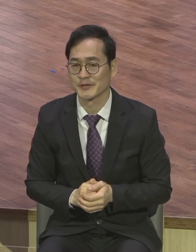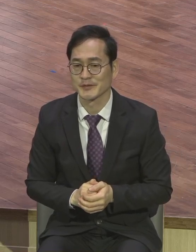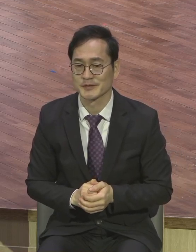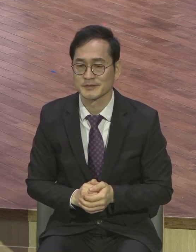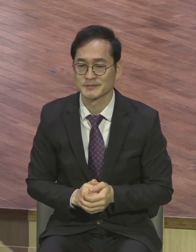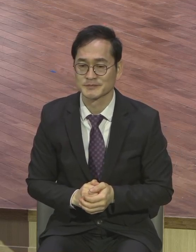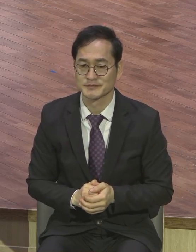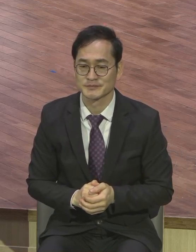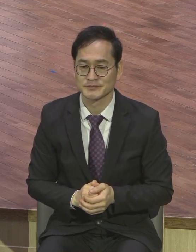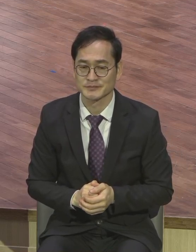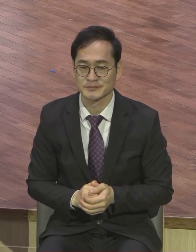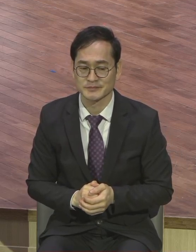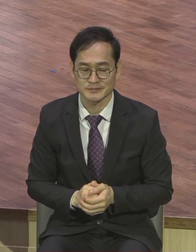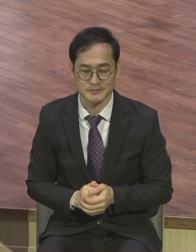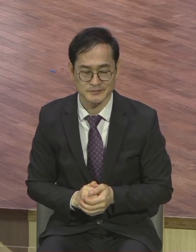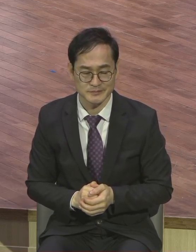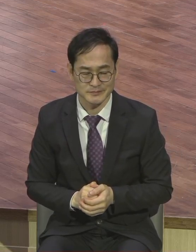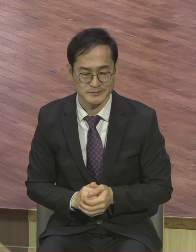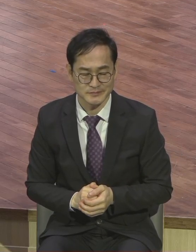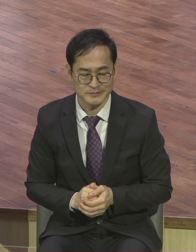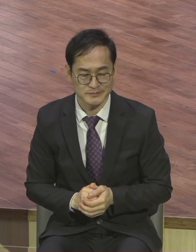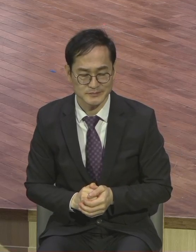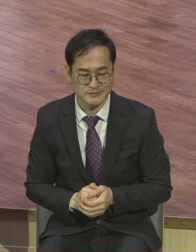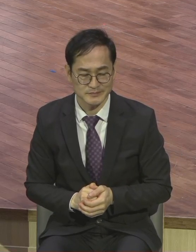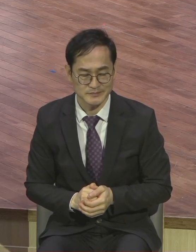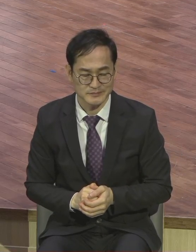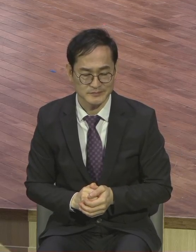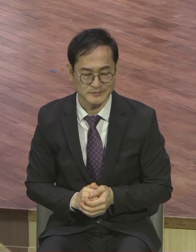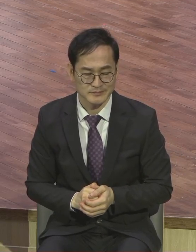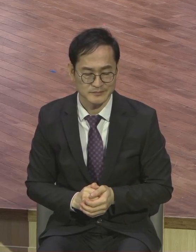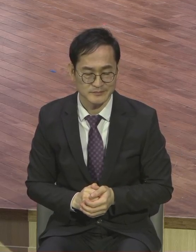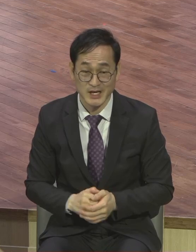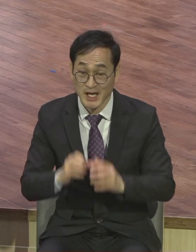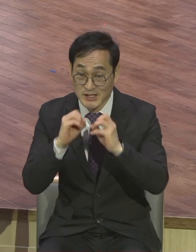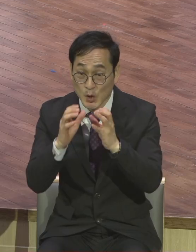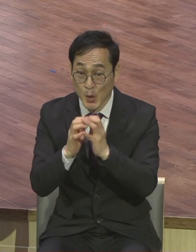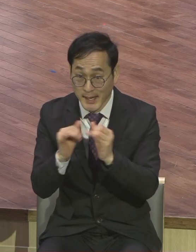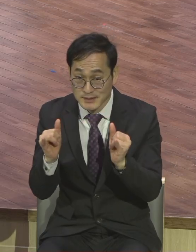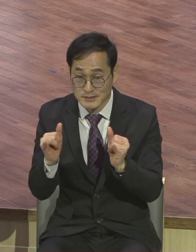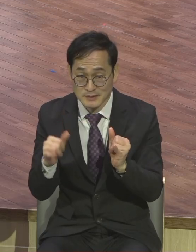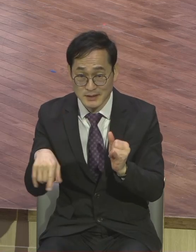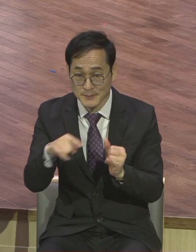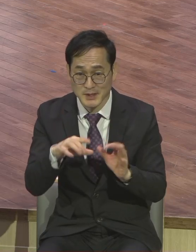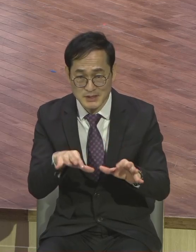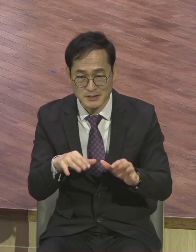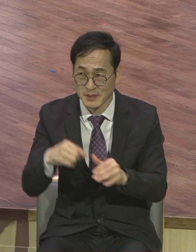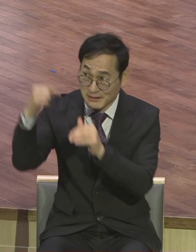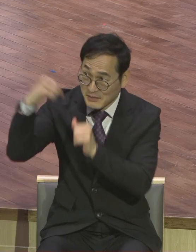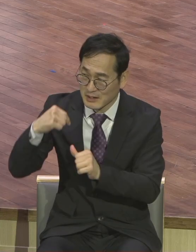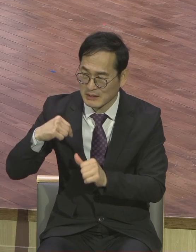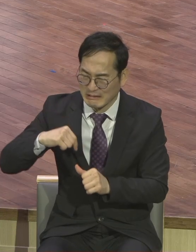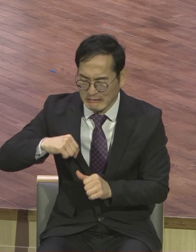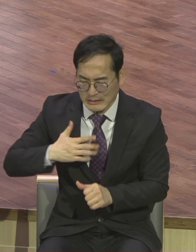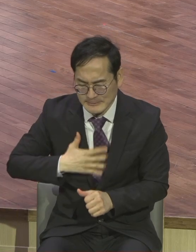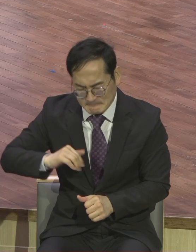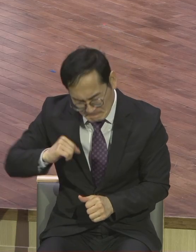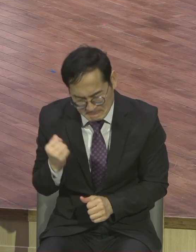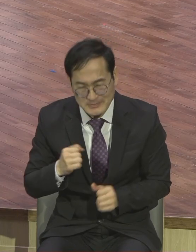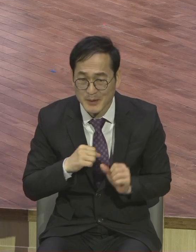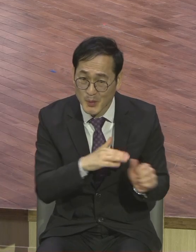닥쳐 누가 부탁을 하면 어쩔수록 진행한 지금까지 성교였어요 그렇다면 본당 운동에 대해서 어떻게 하냐 우리가 직접 가서